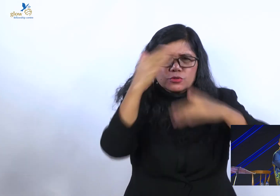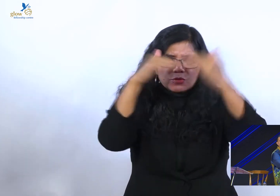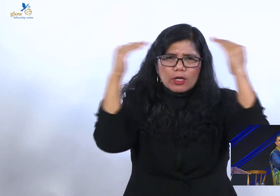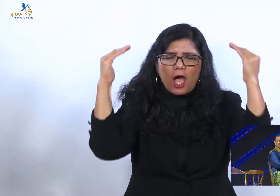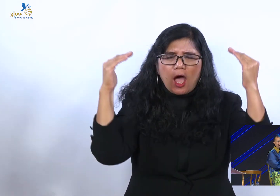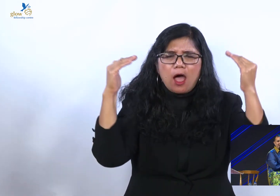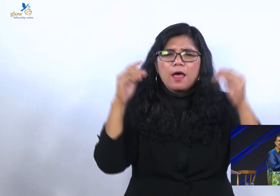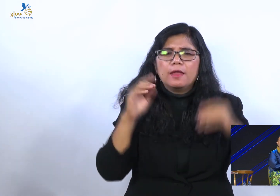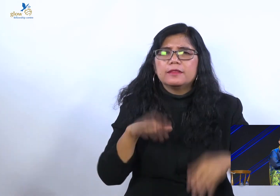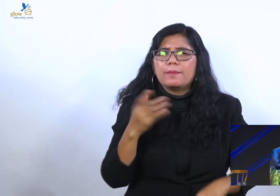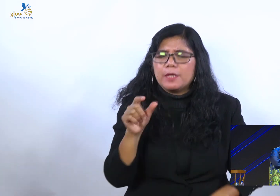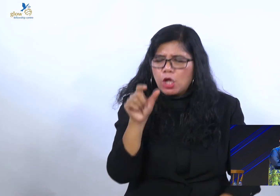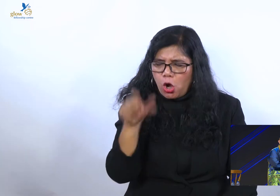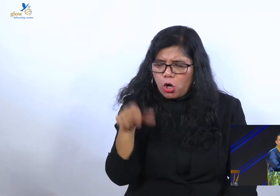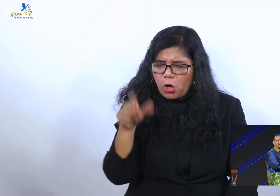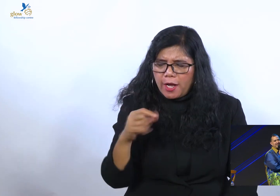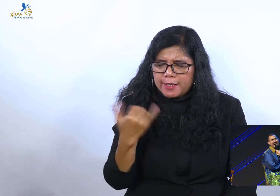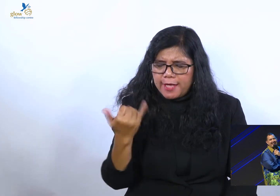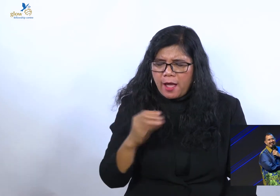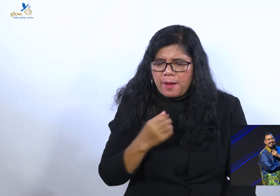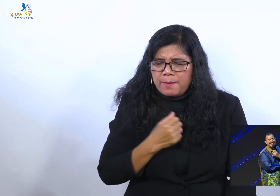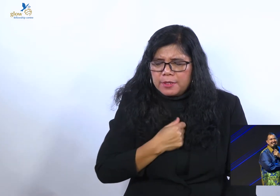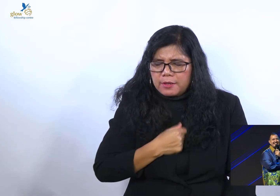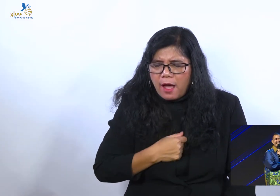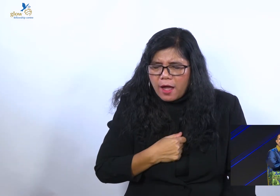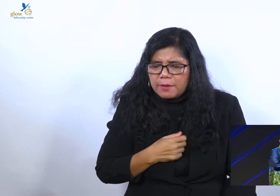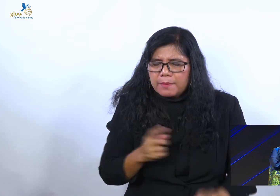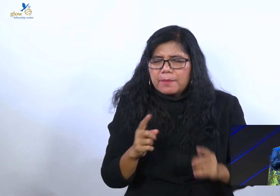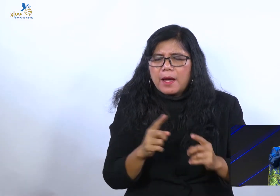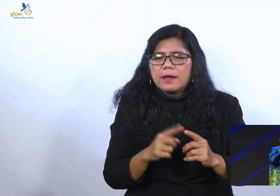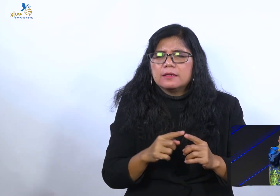orang yang bertahan sampai kesudahannya.